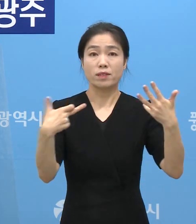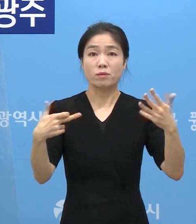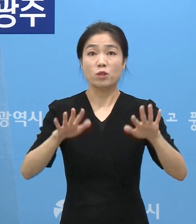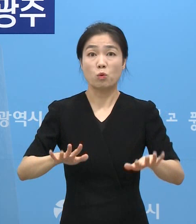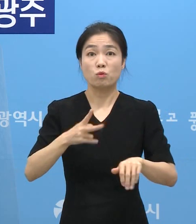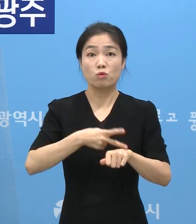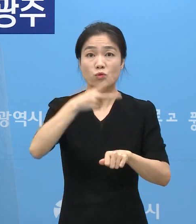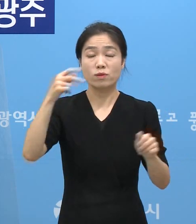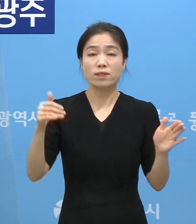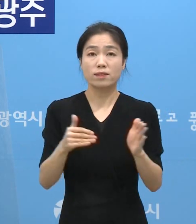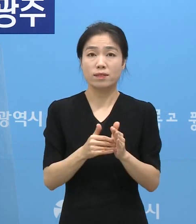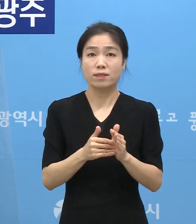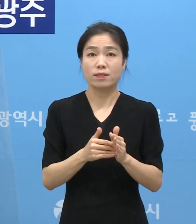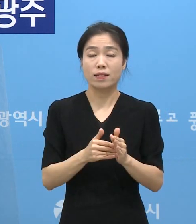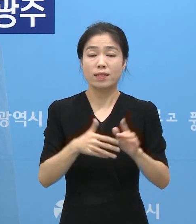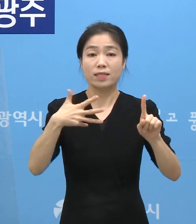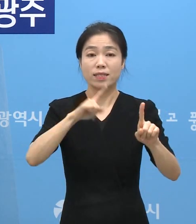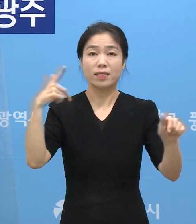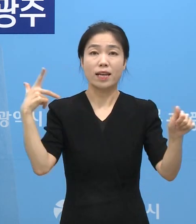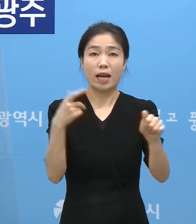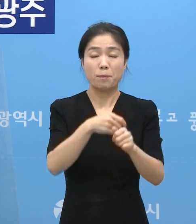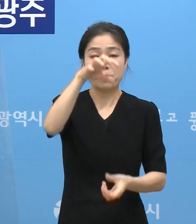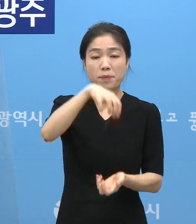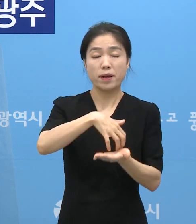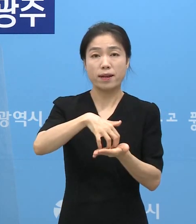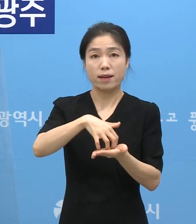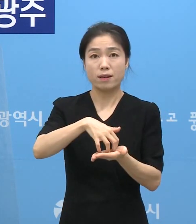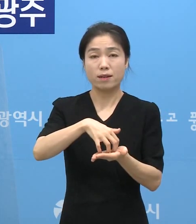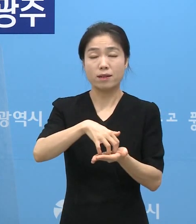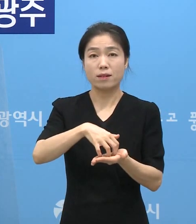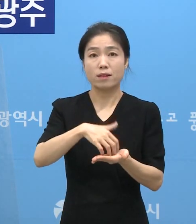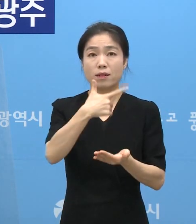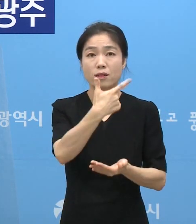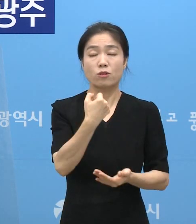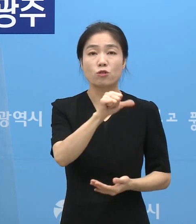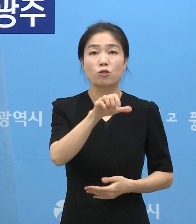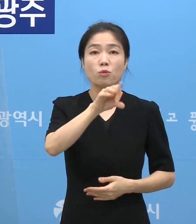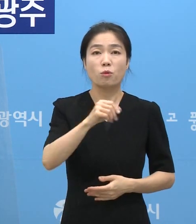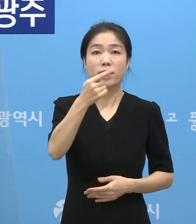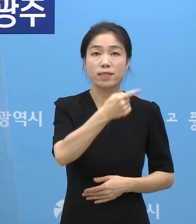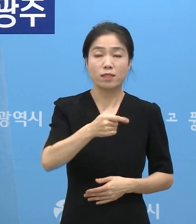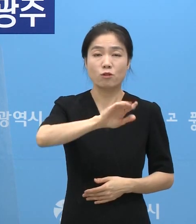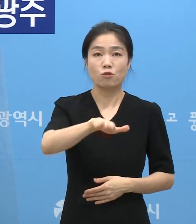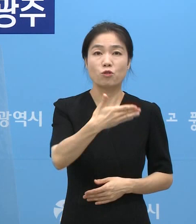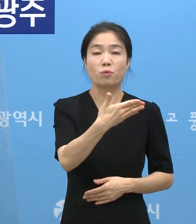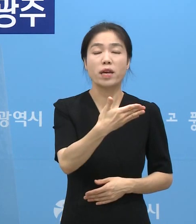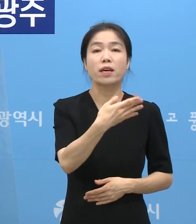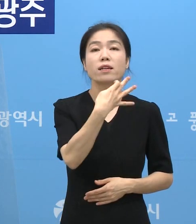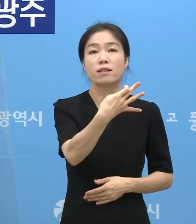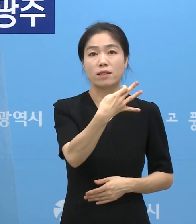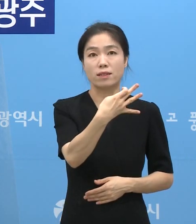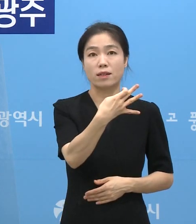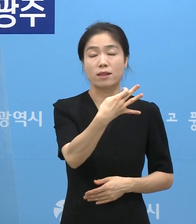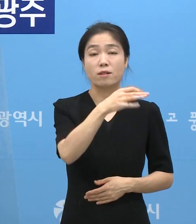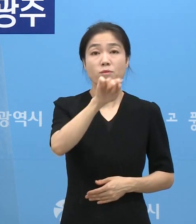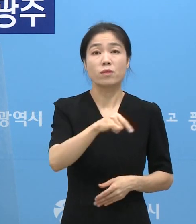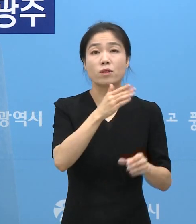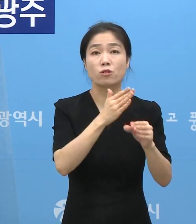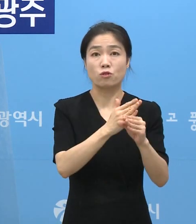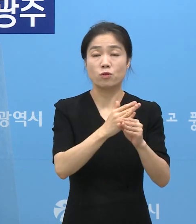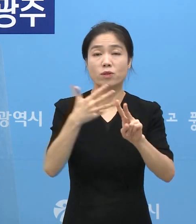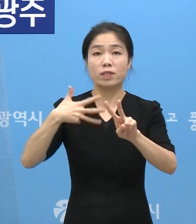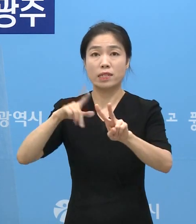이 시간까지 1차 누적 접종 인원은 65만 1,914명입니다. 그 중에서